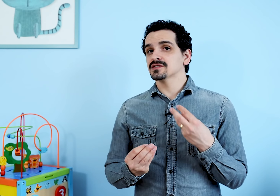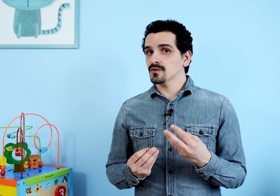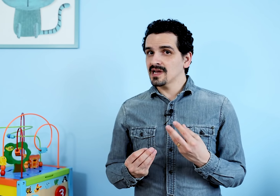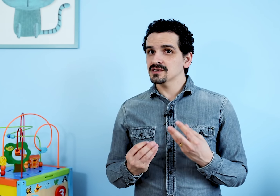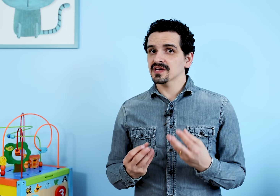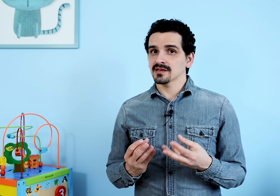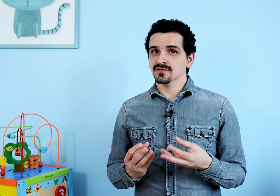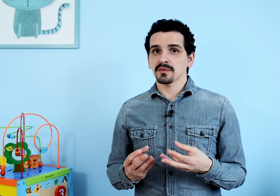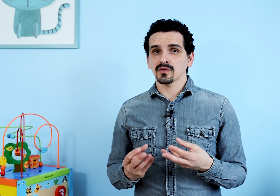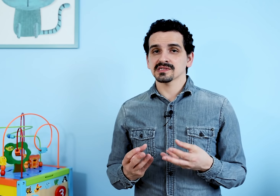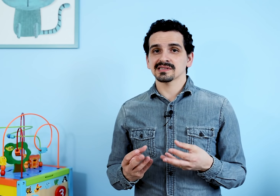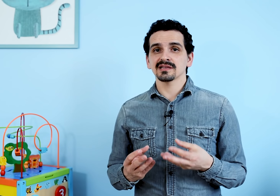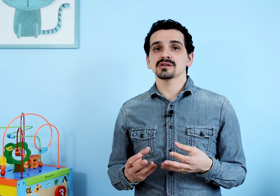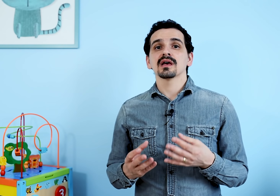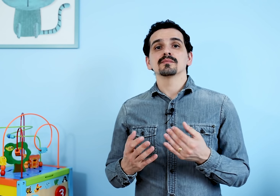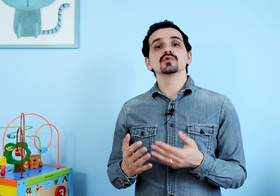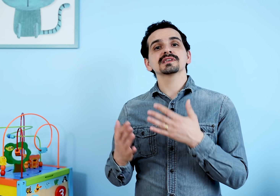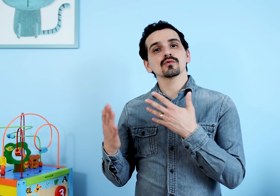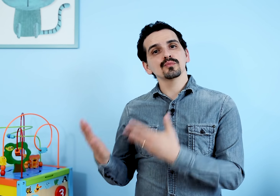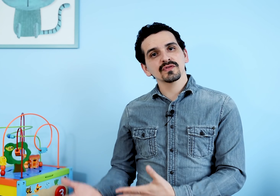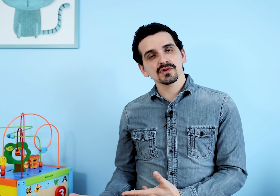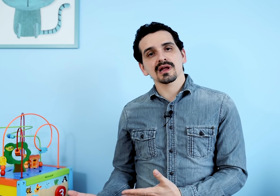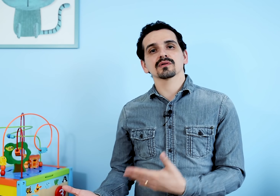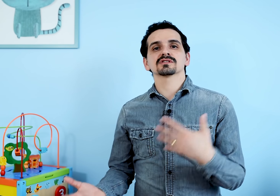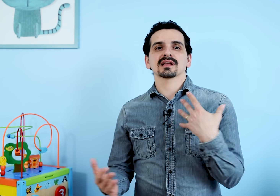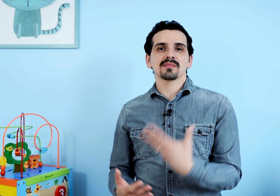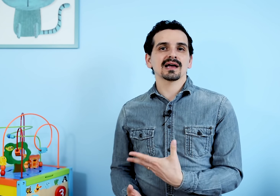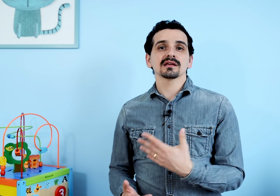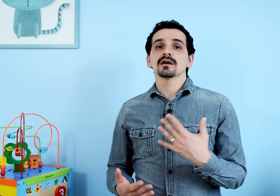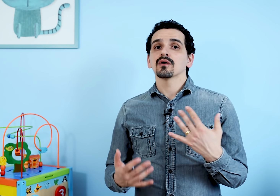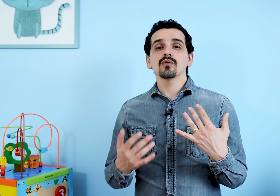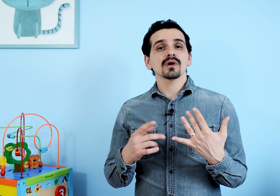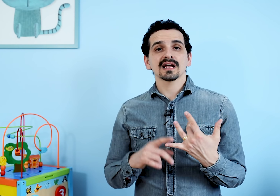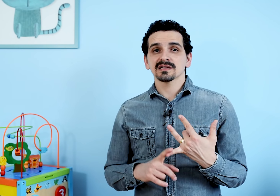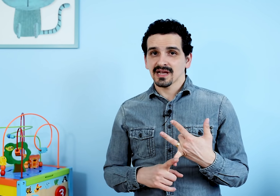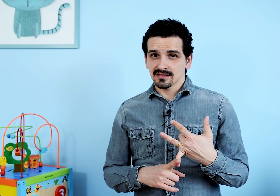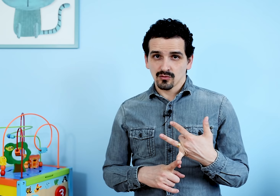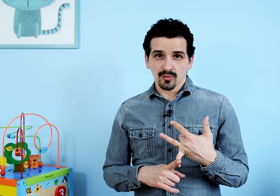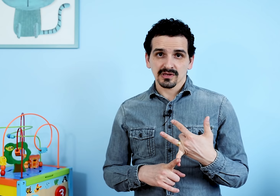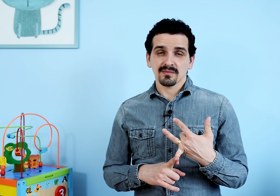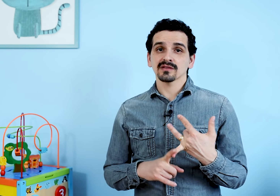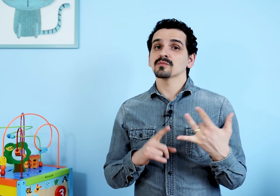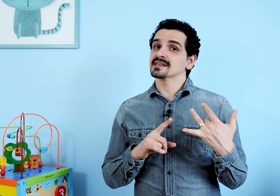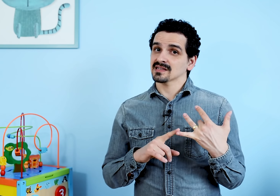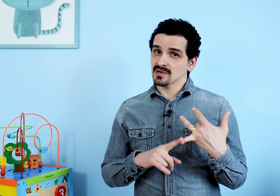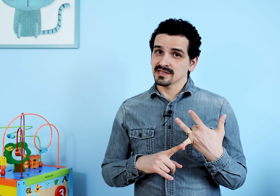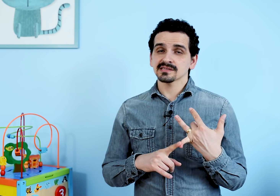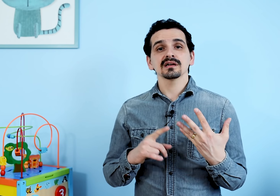dificuldade de fazê-lo de forma consistente, busque algum profissional que já trabalhe ou com análise aplicada do comportamento mais naturalista